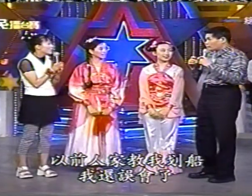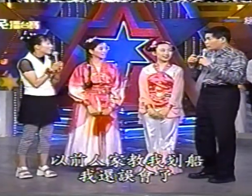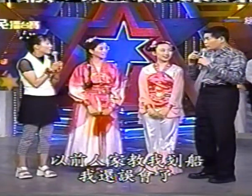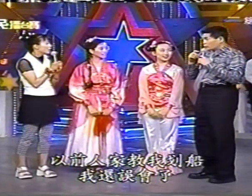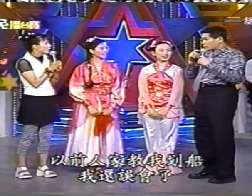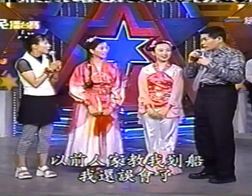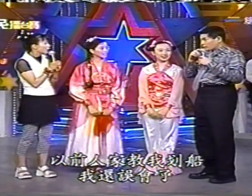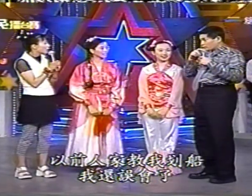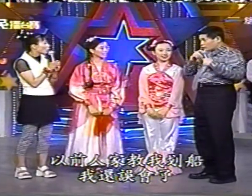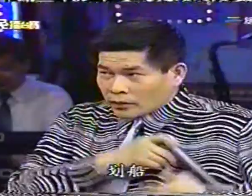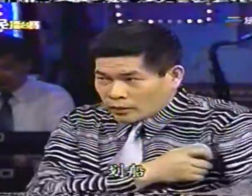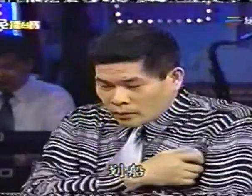自己誤會那個划船